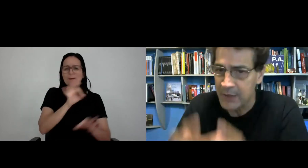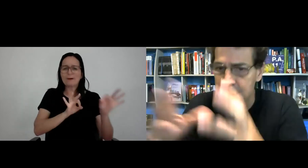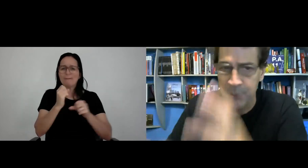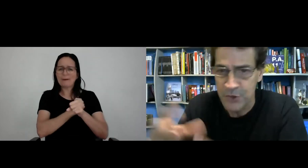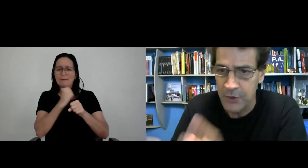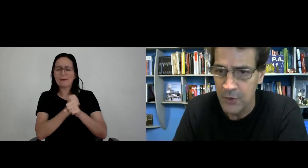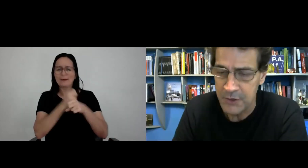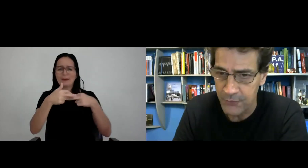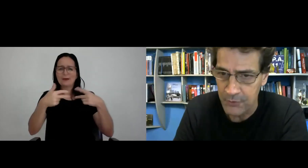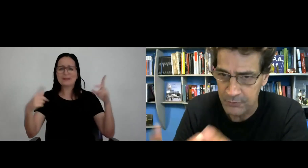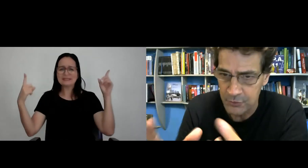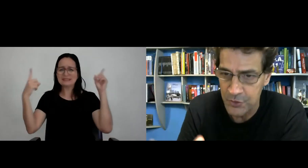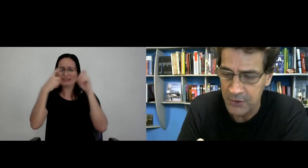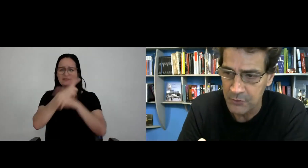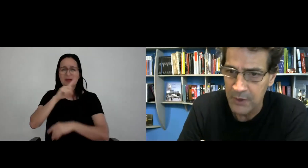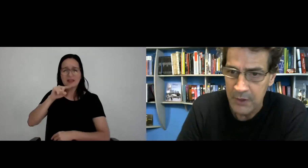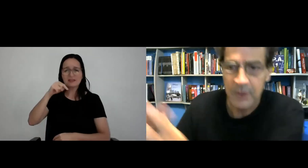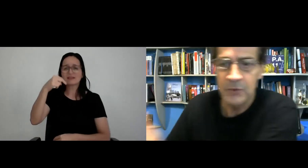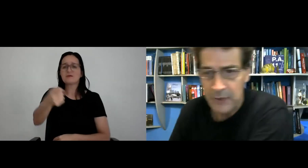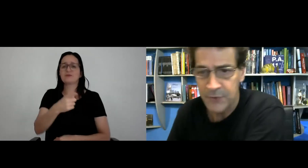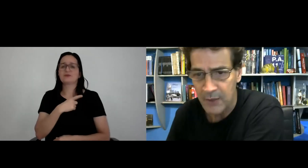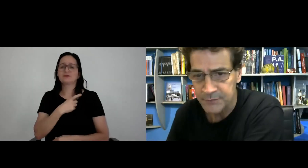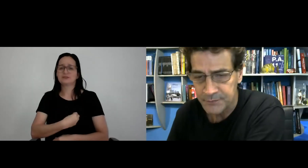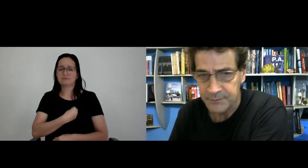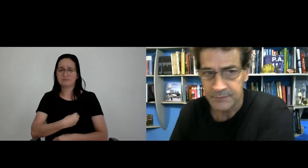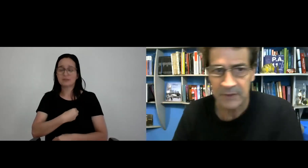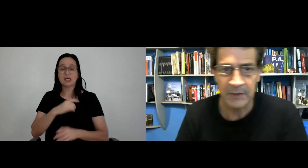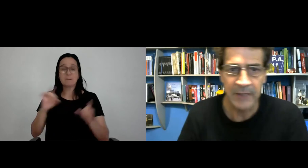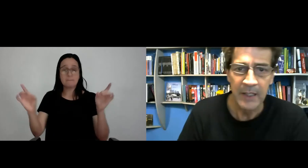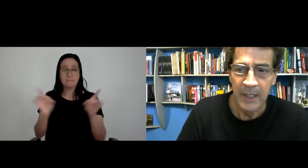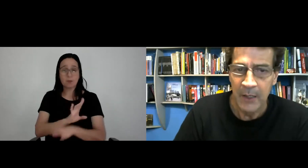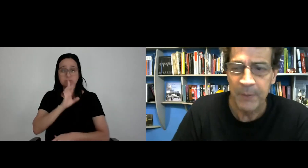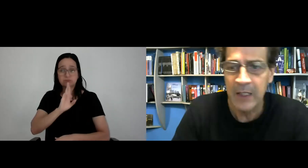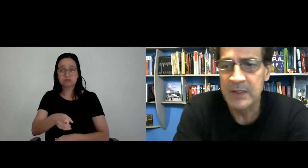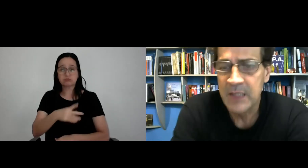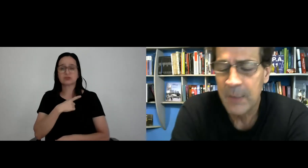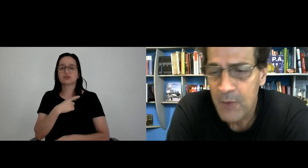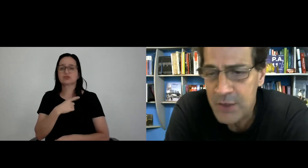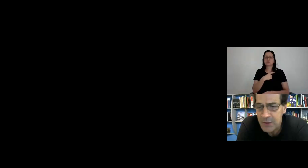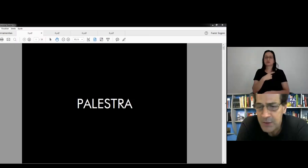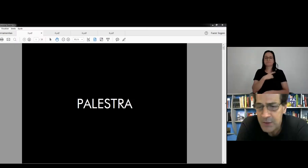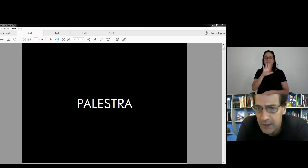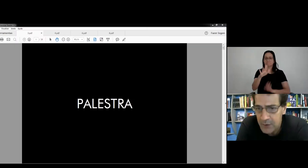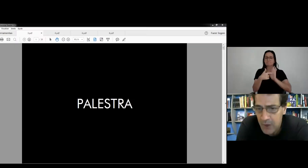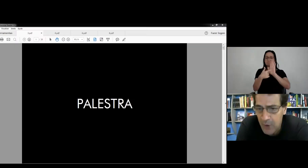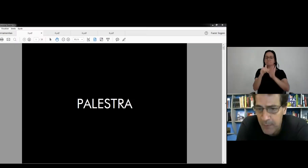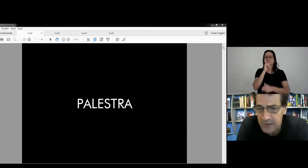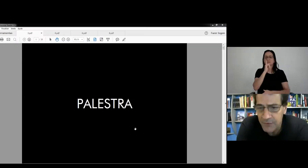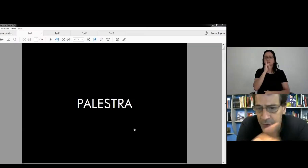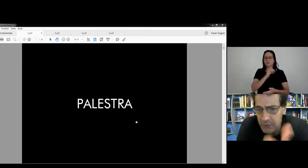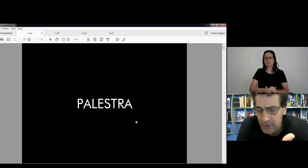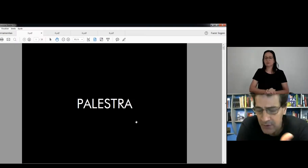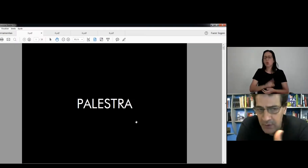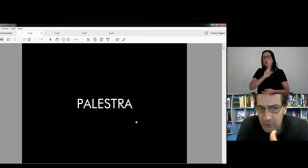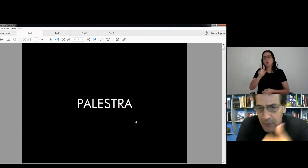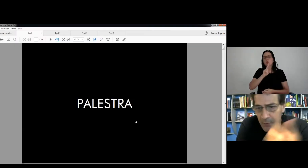dificuldades posteriores que foram surgindo e o resultado final. Eu peguei um exemplo porque acho que ele não é uma obra